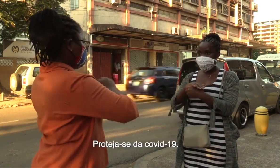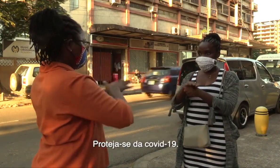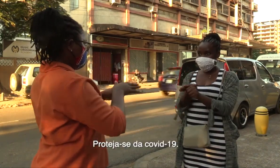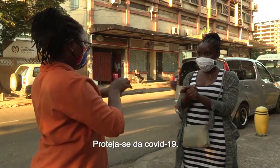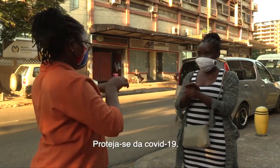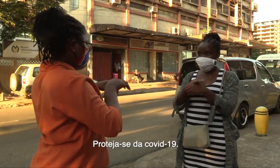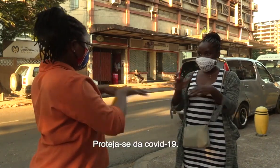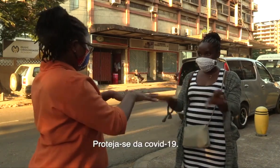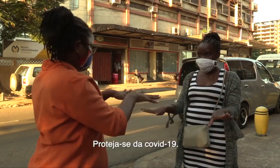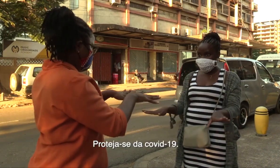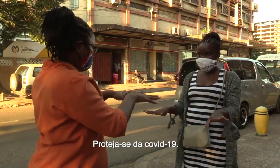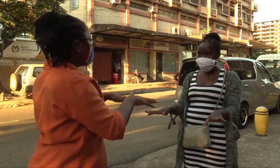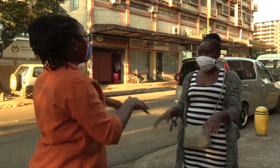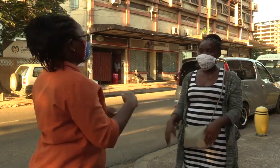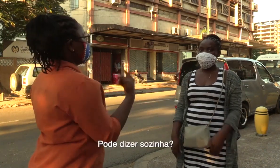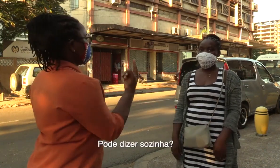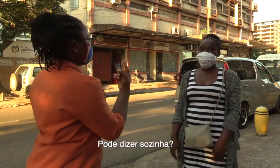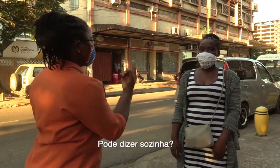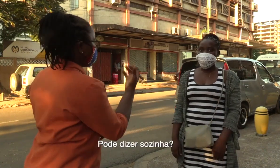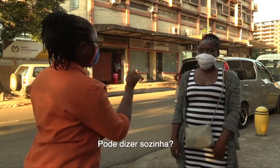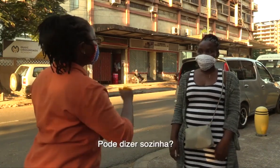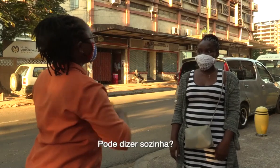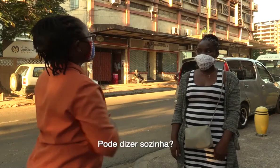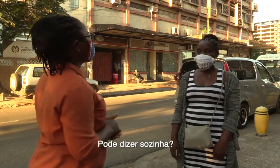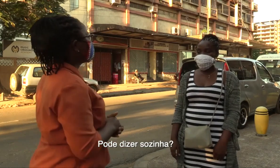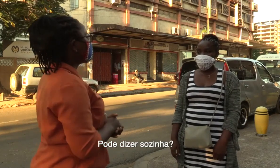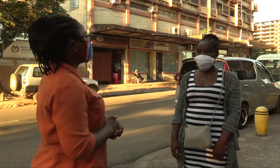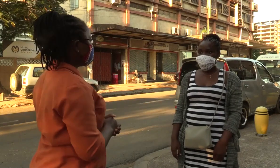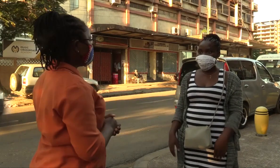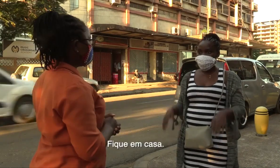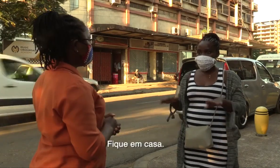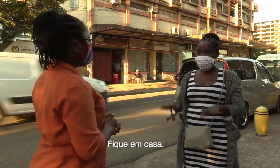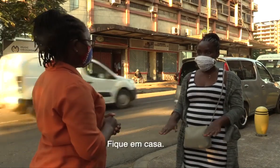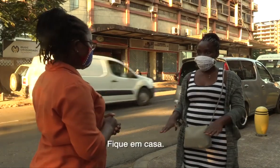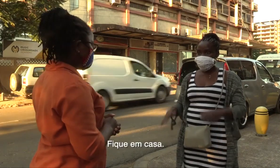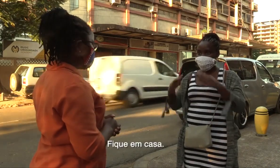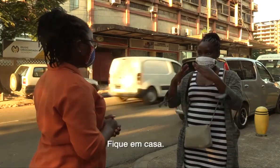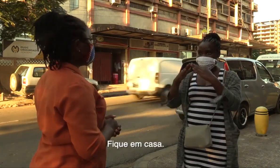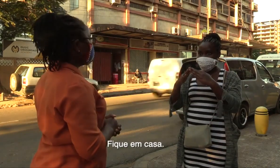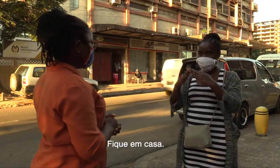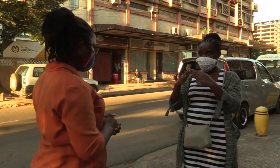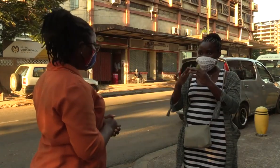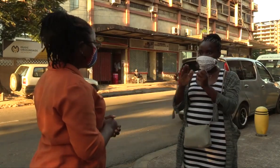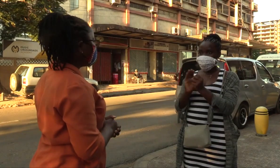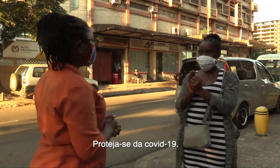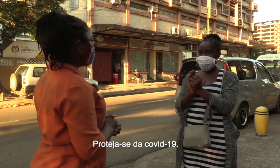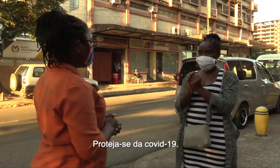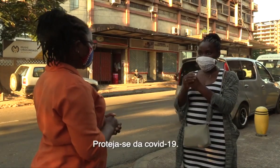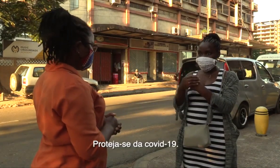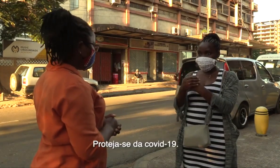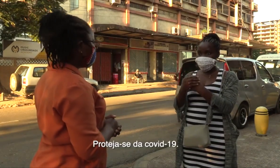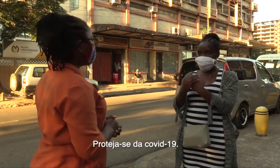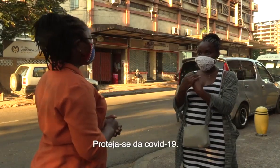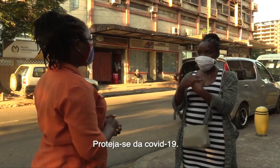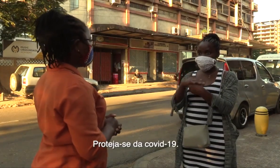Covid-19. Pode dizer sozinha? Fique em casa. Proteja-se da Covid